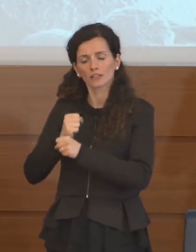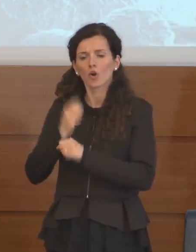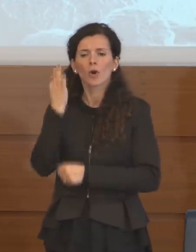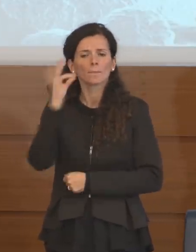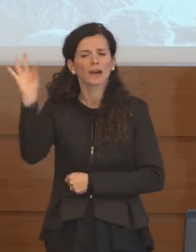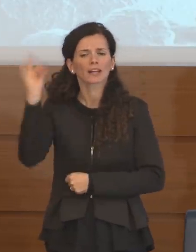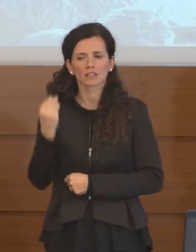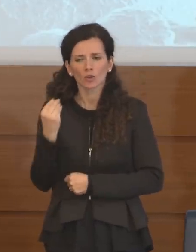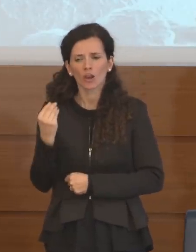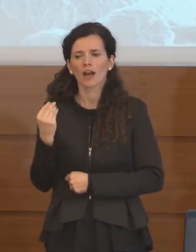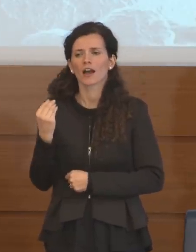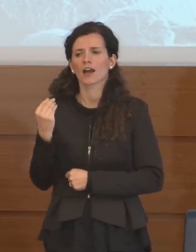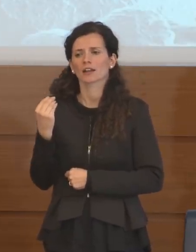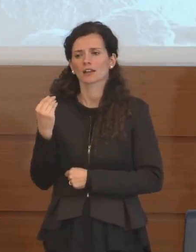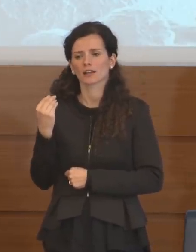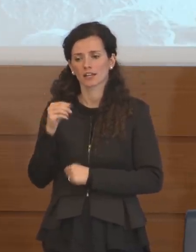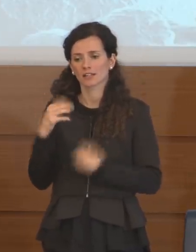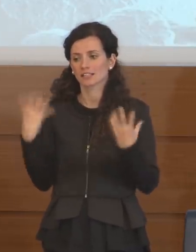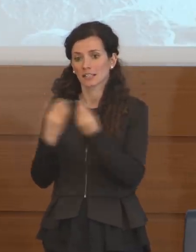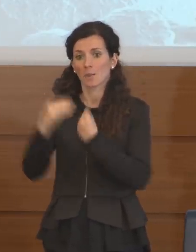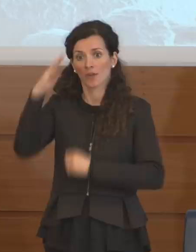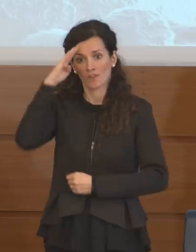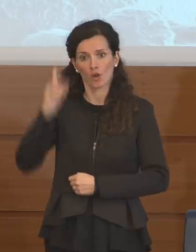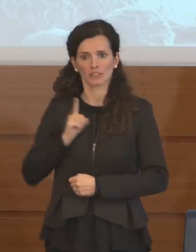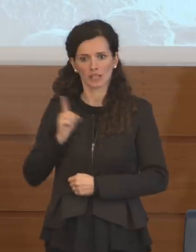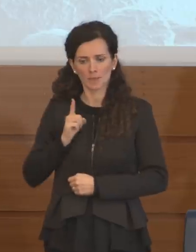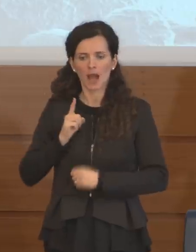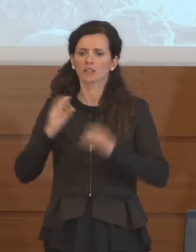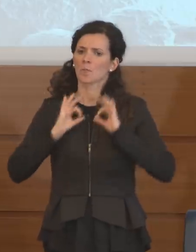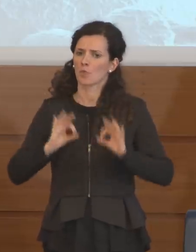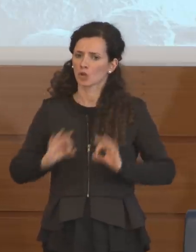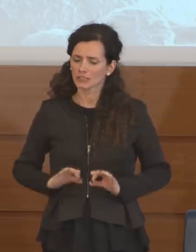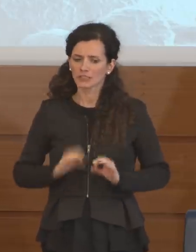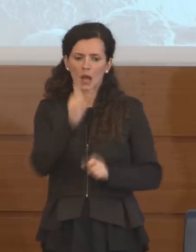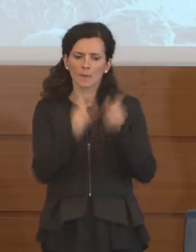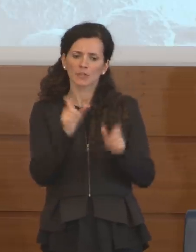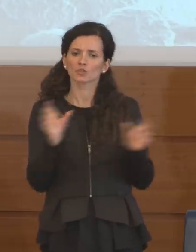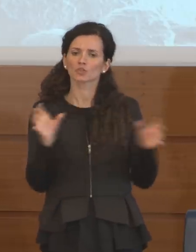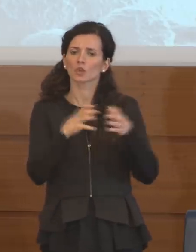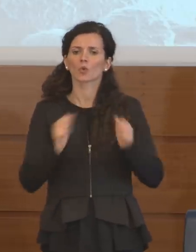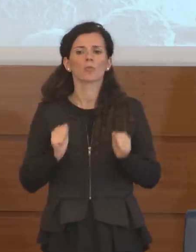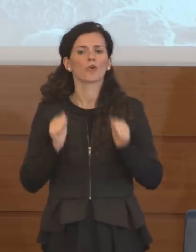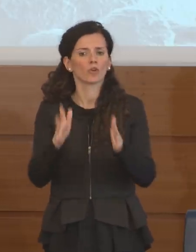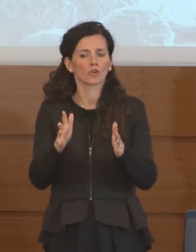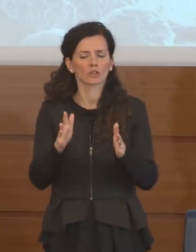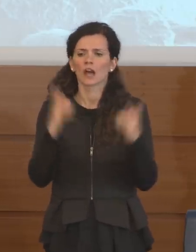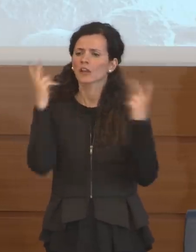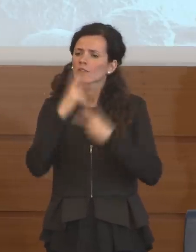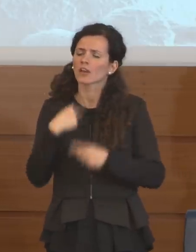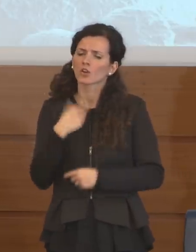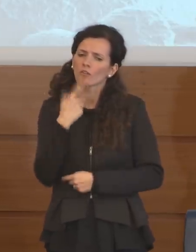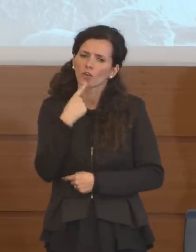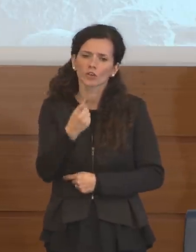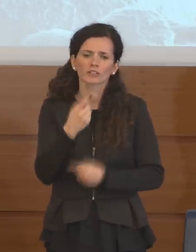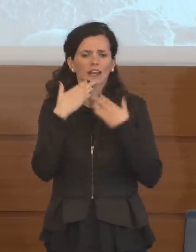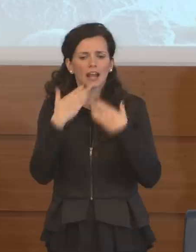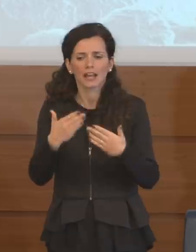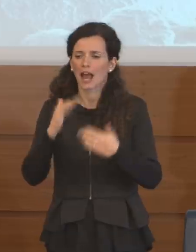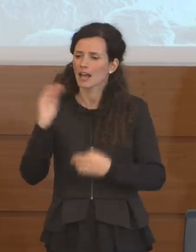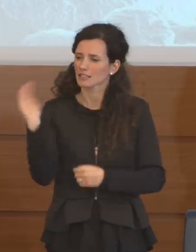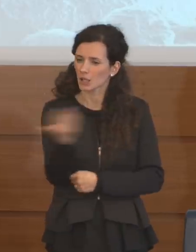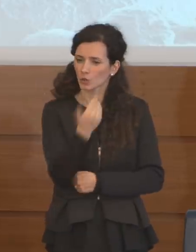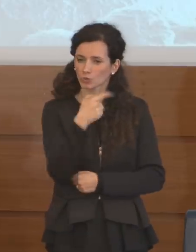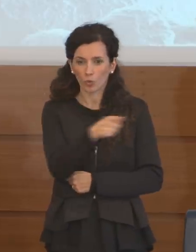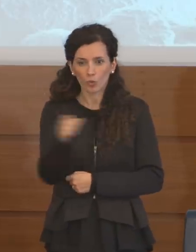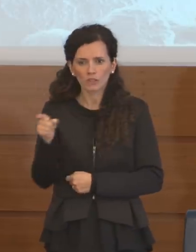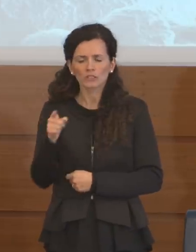particolar modo con le Forze Armate, le Forze di Polizia e i nostri volontari. Li voglio citare e ringraziare tutti quanti ancora una volta